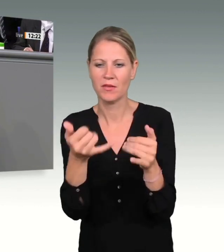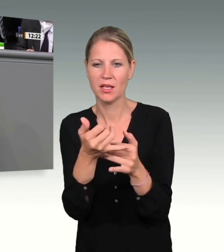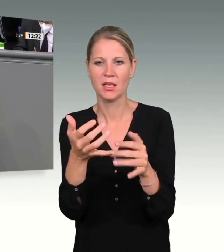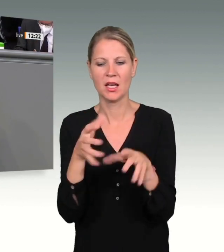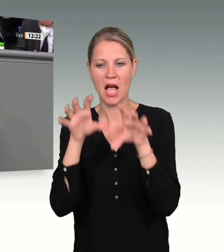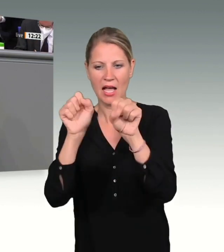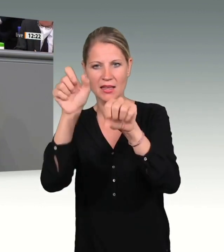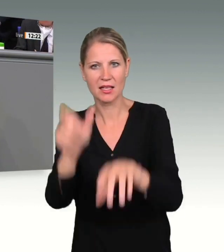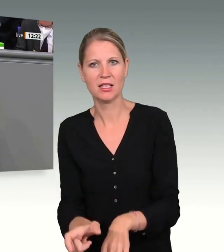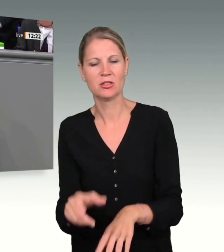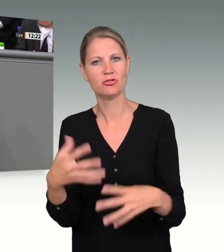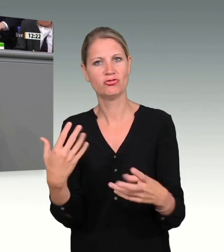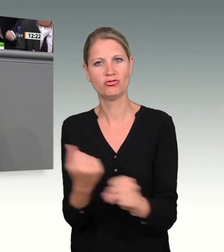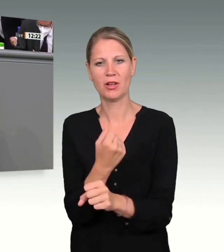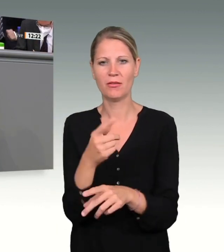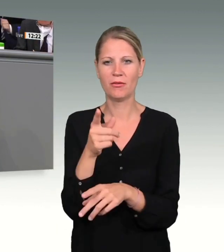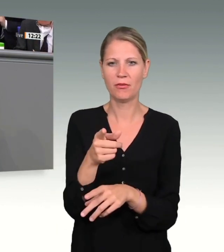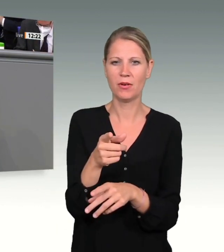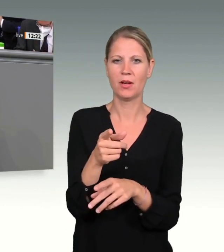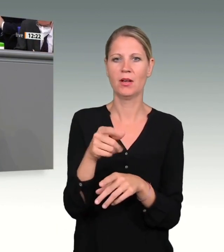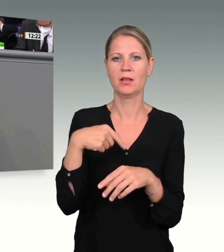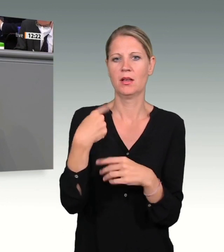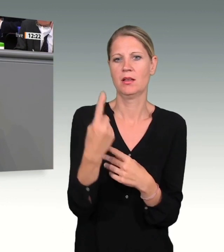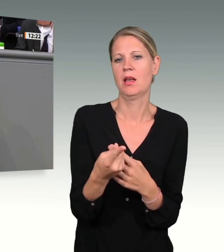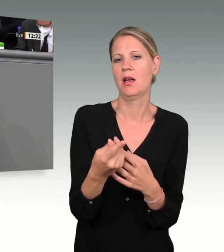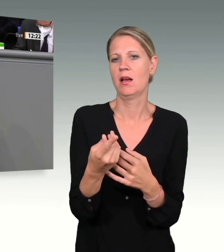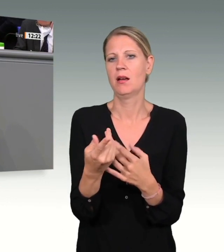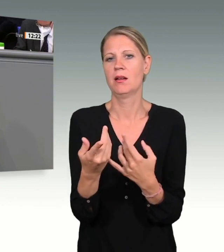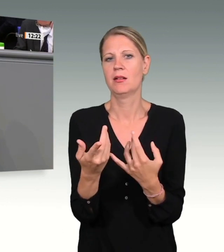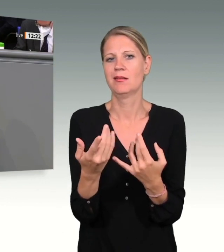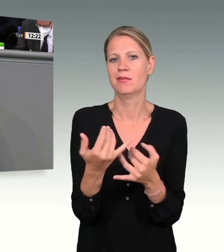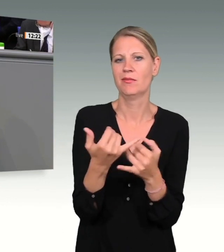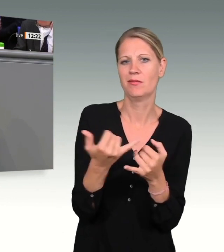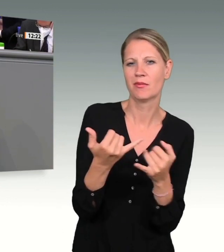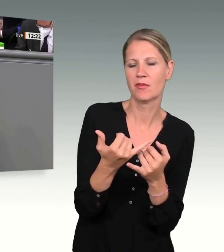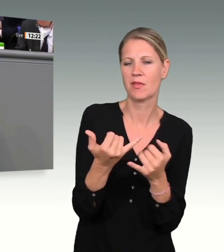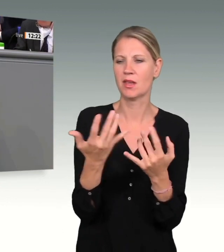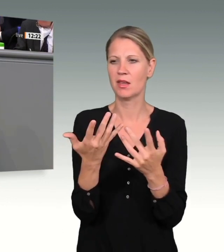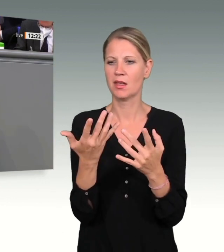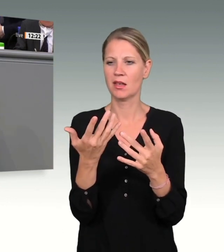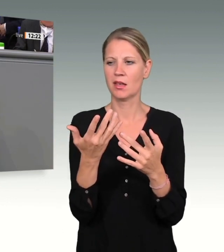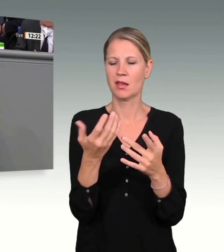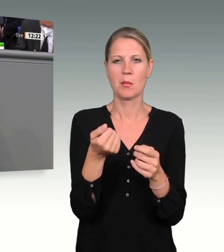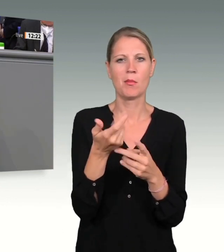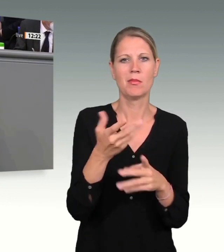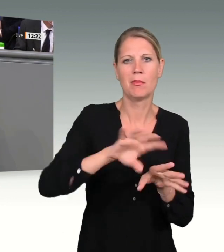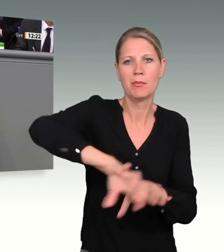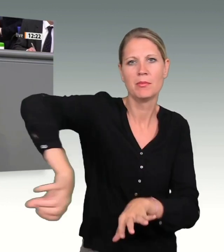zuständigen Behörden nach der Tat aufgeklärt und Missstände beseitigt haben und welche Schlussfolgerungen für die Zukunft aus unseren Erkenntnissen zu ziehen